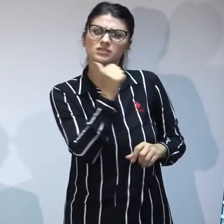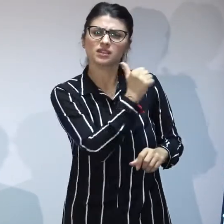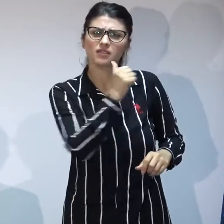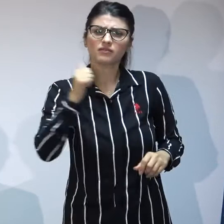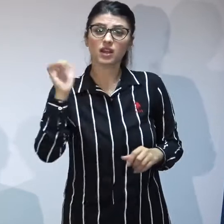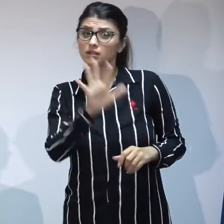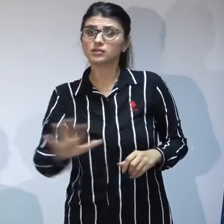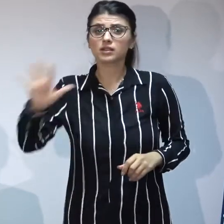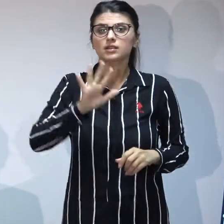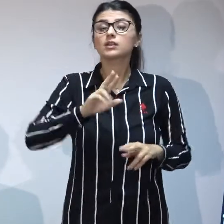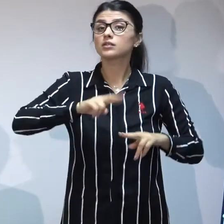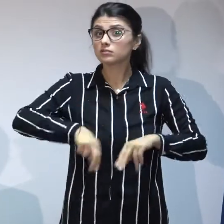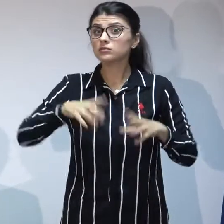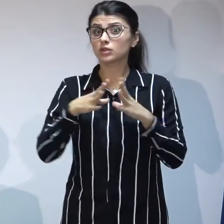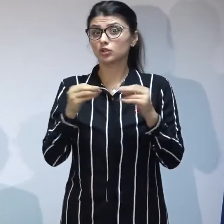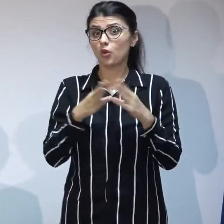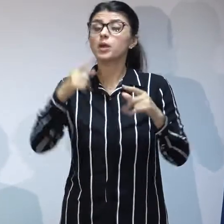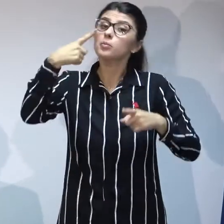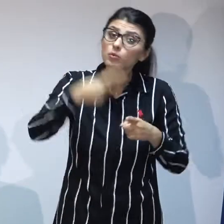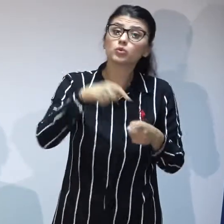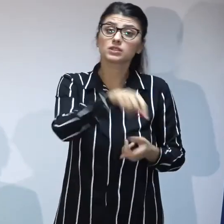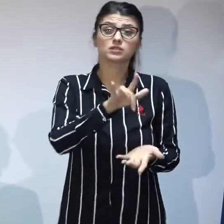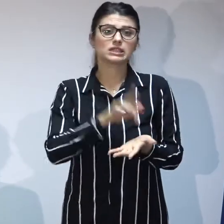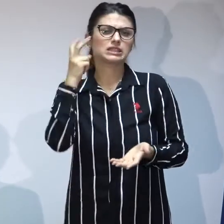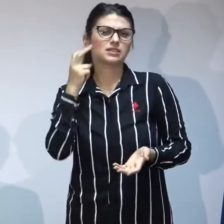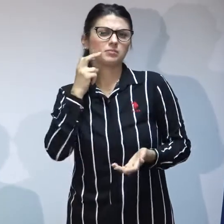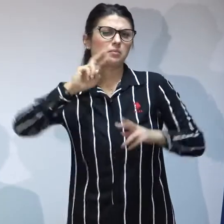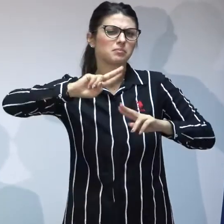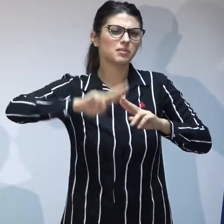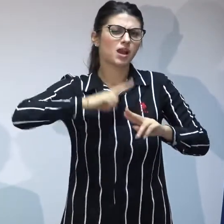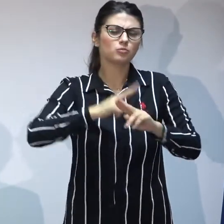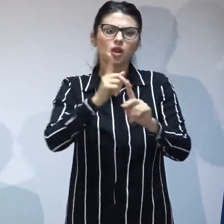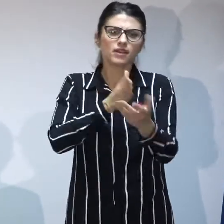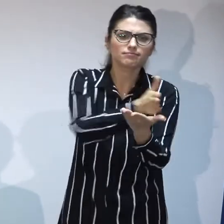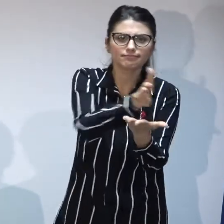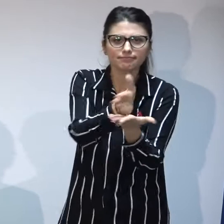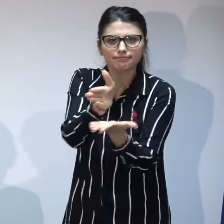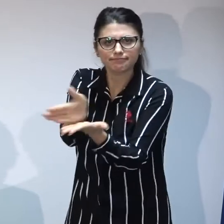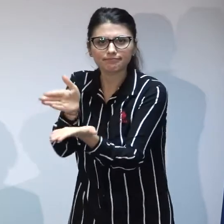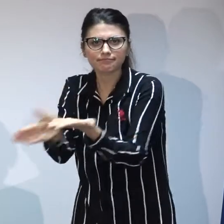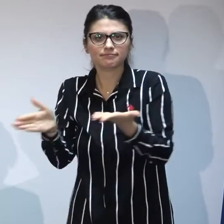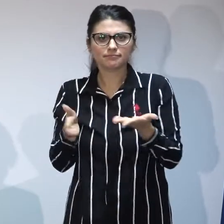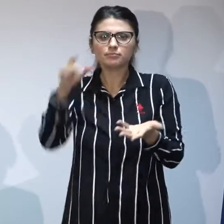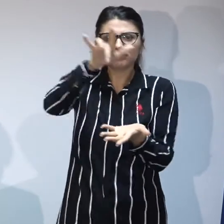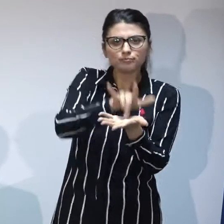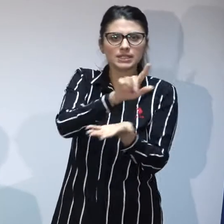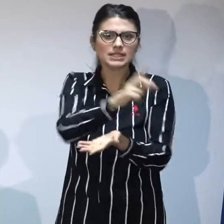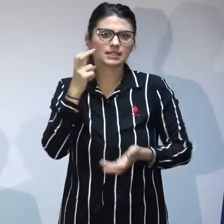pe mai multe planuri la această direcție însă nu vreau să vă nu vreau să credeți că este o situație